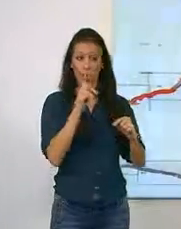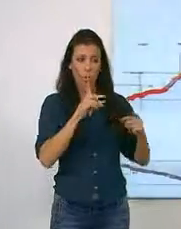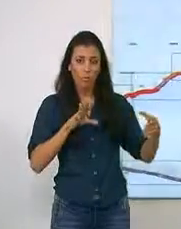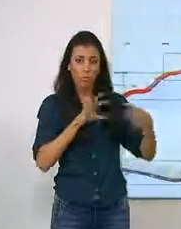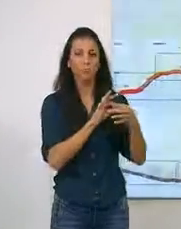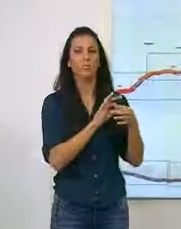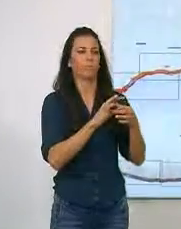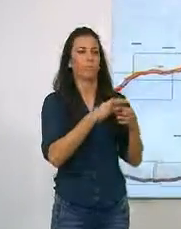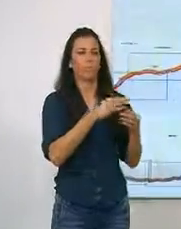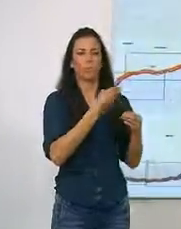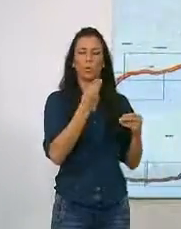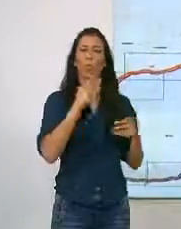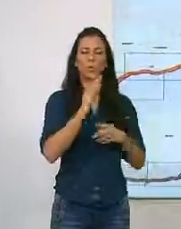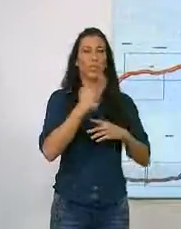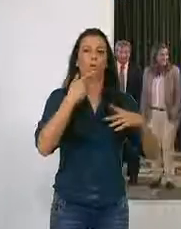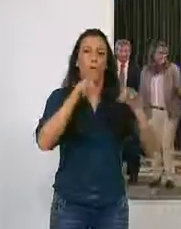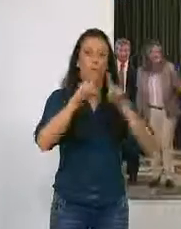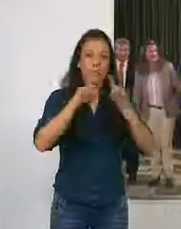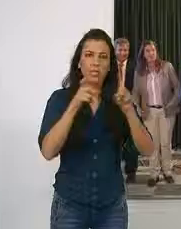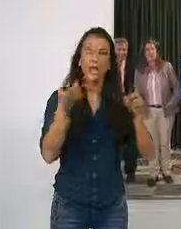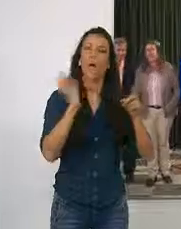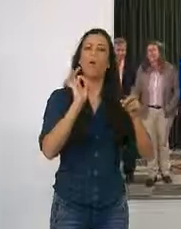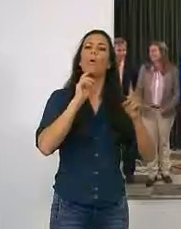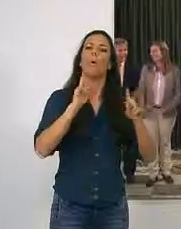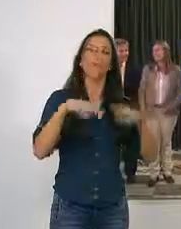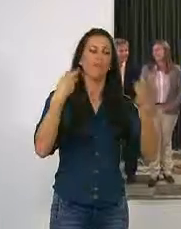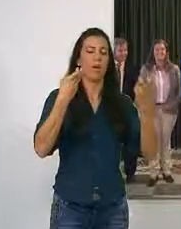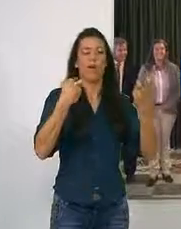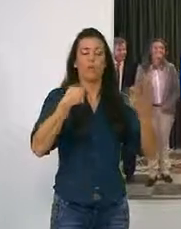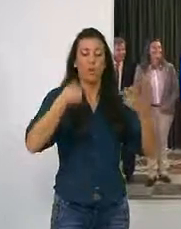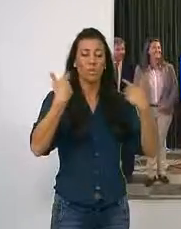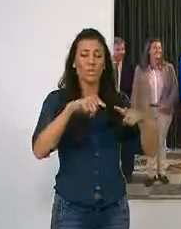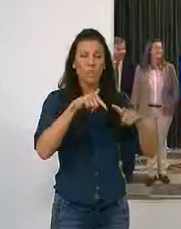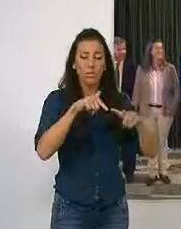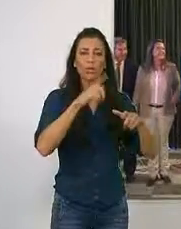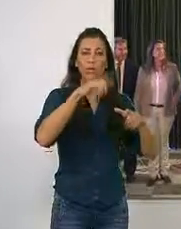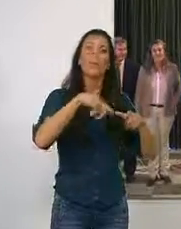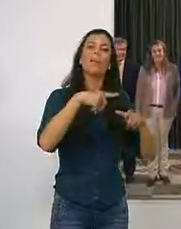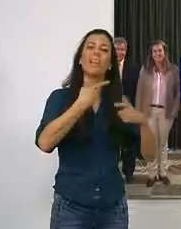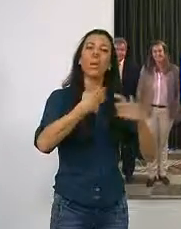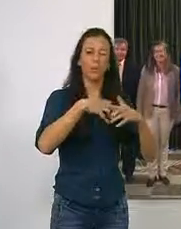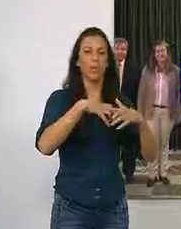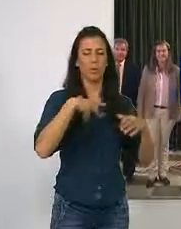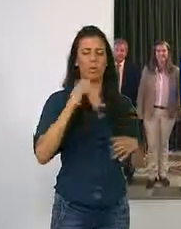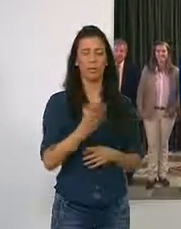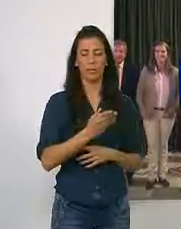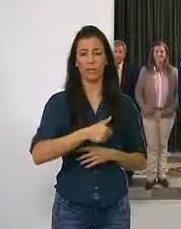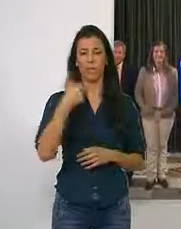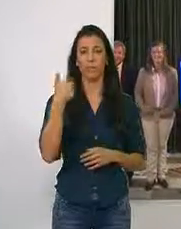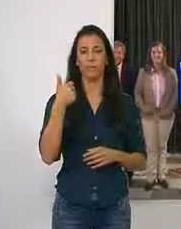coartará la ampliación de muchas empresas y también con la creación de nuevas en este sector y en el industrial.